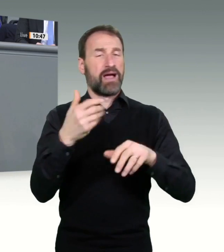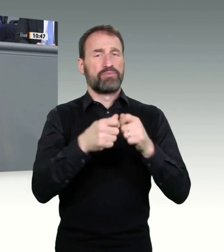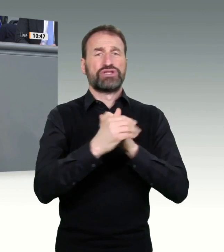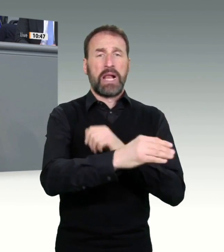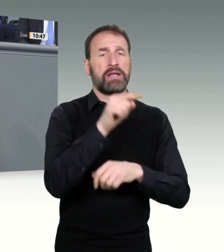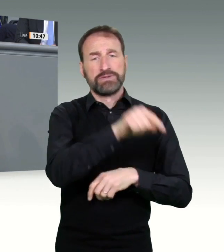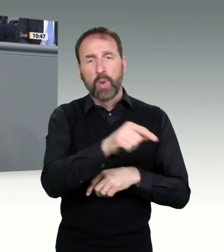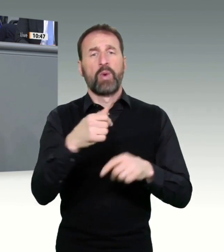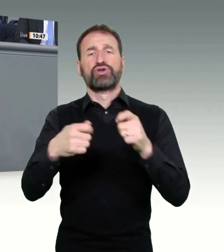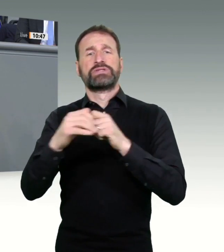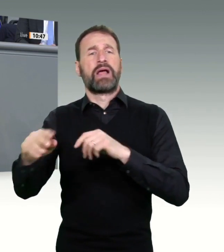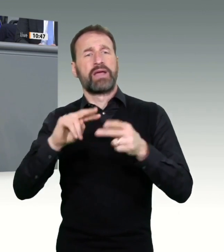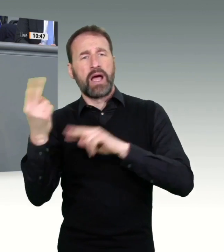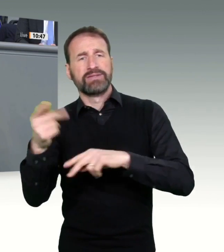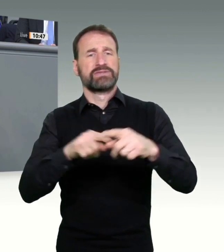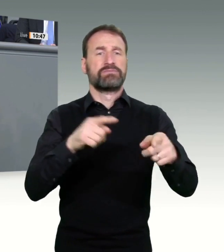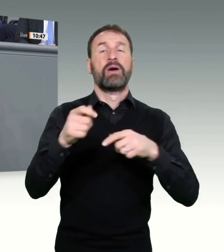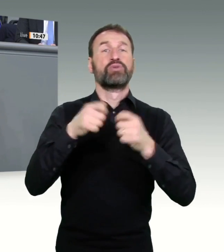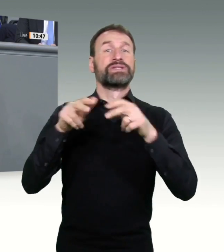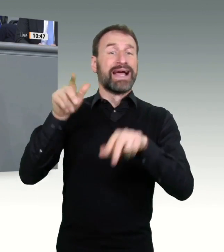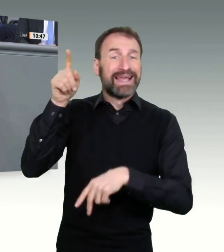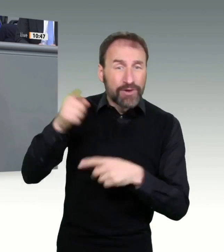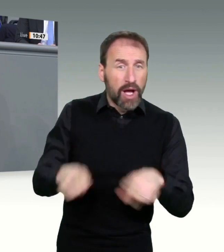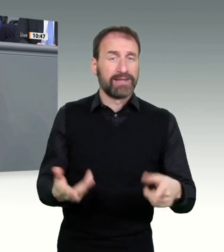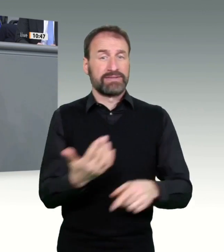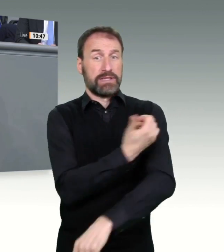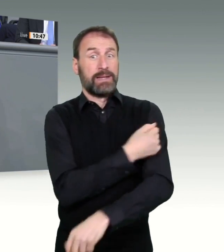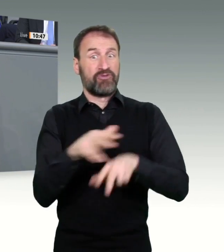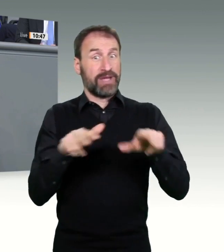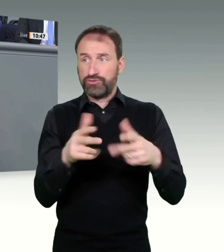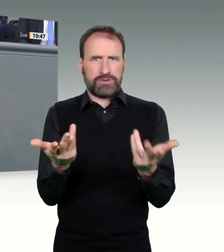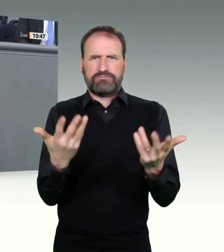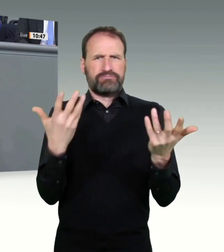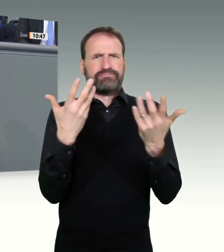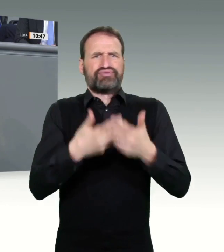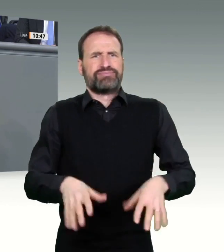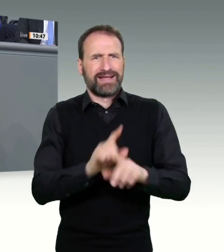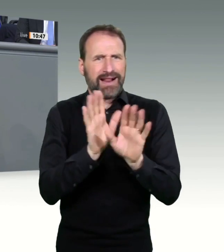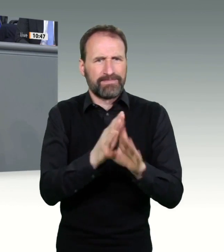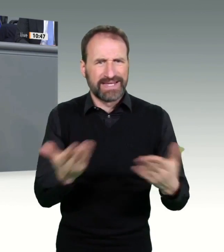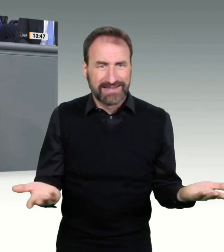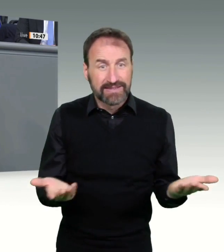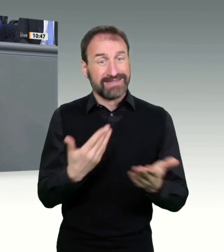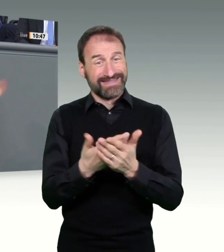Staatsabbau, CDU, CSU, SPD, Grüne und FDP in wechselnden Regierungskoalitionen